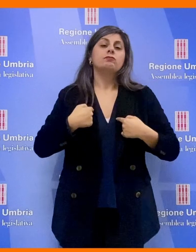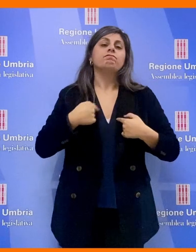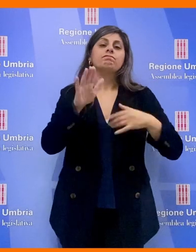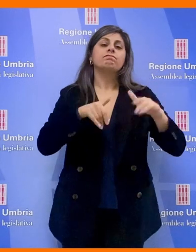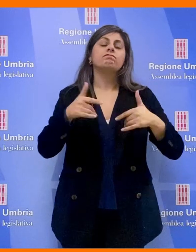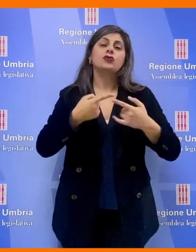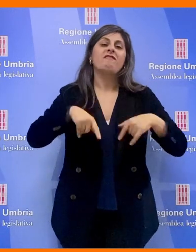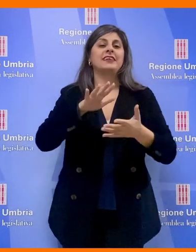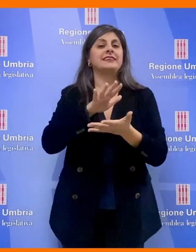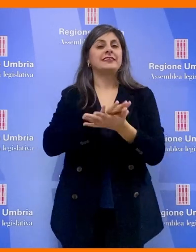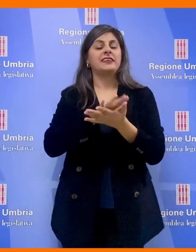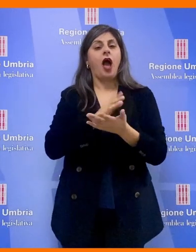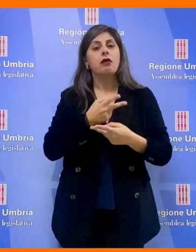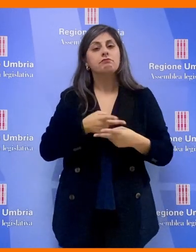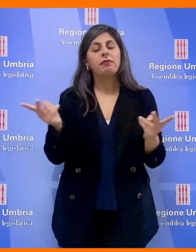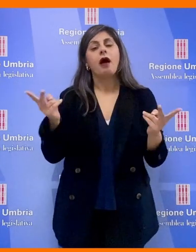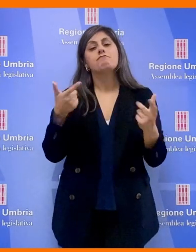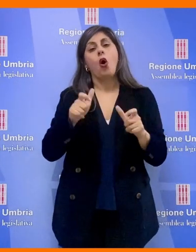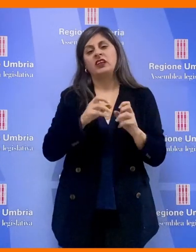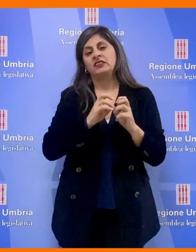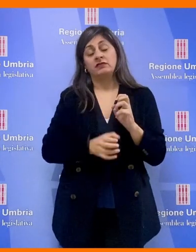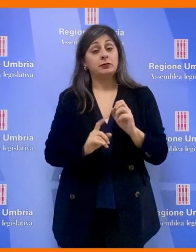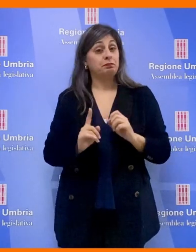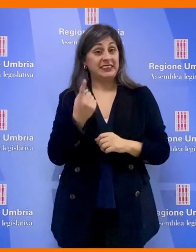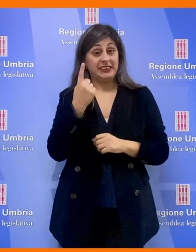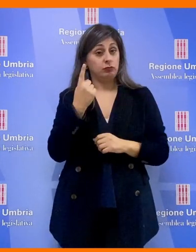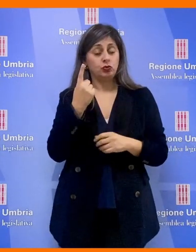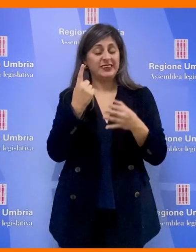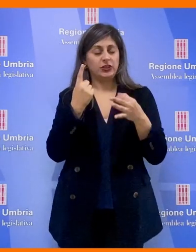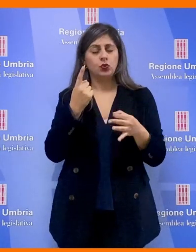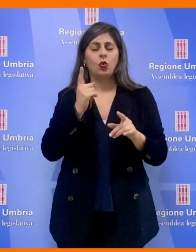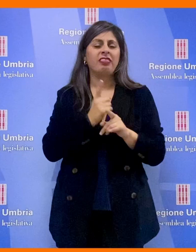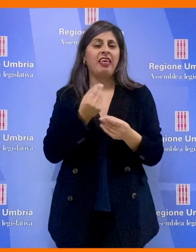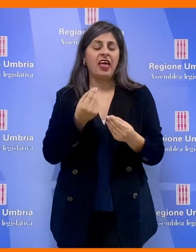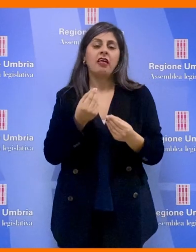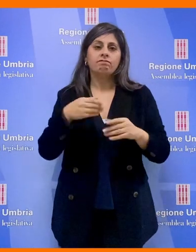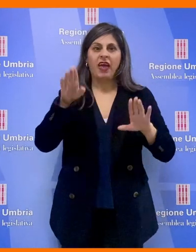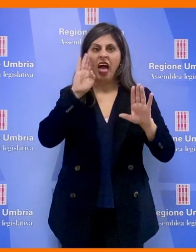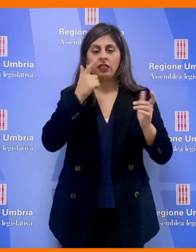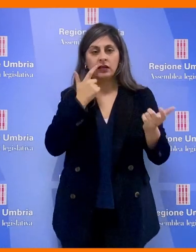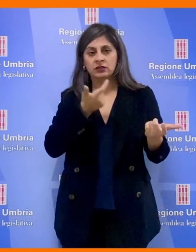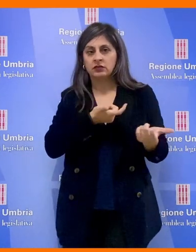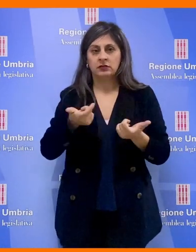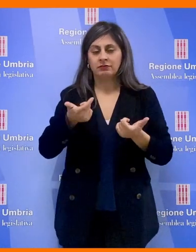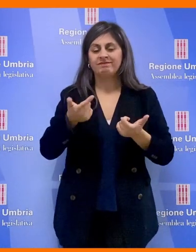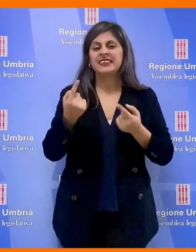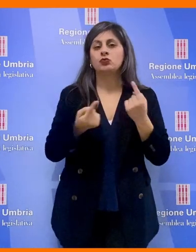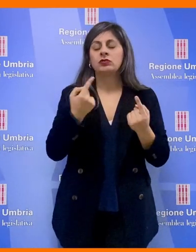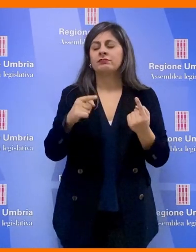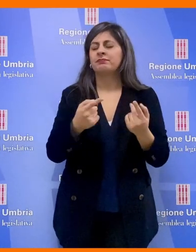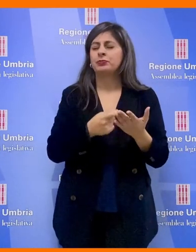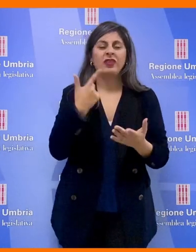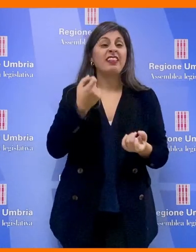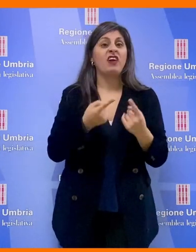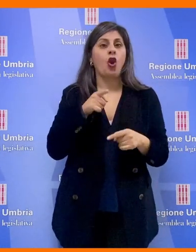questa conferenza stampa per una serie di motivi. Il primo è sicuramente tenere alta l'attenzione su un fenomeno di particolare importanza come